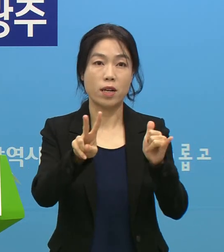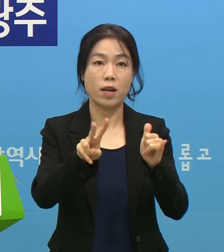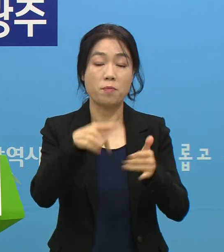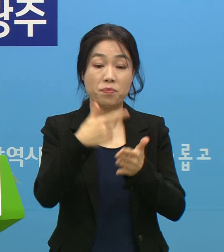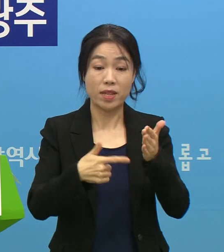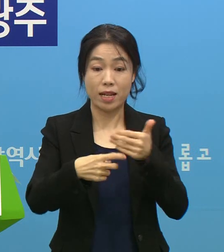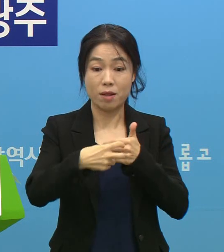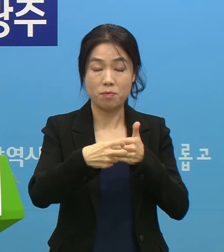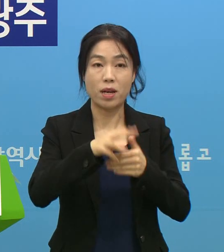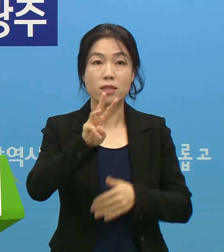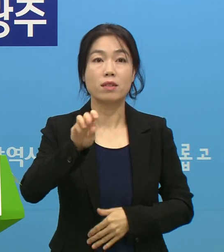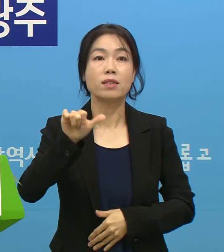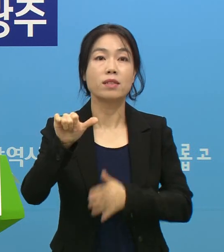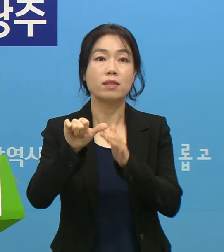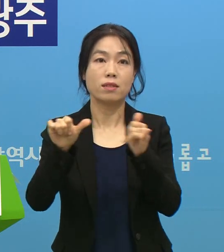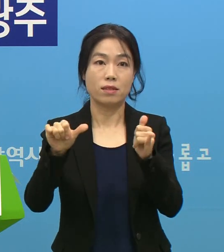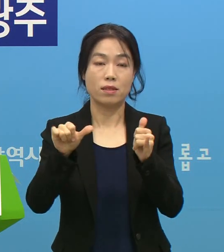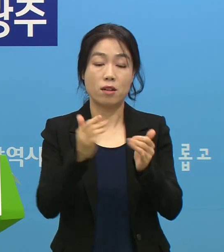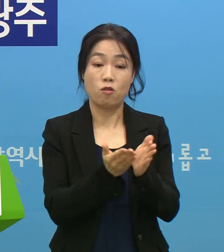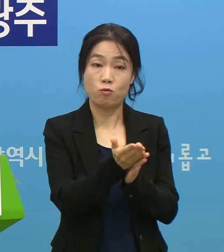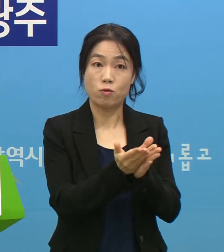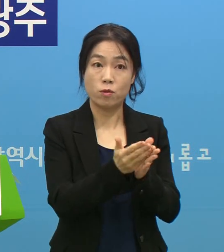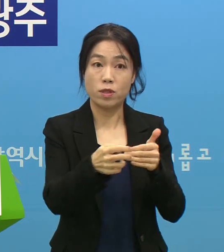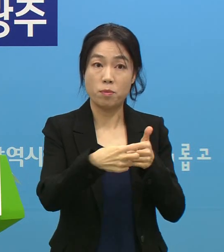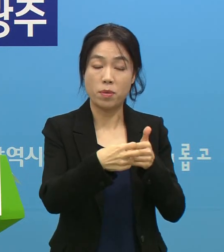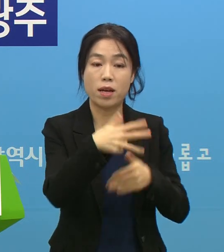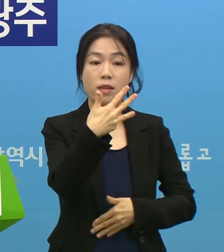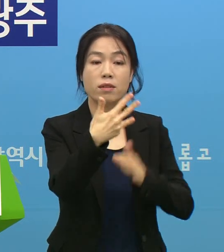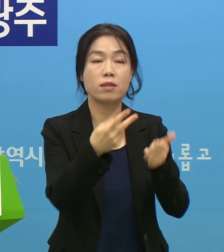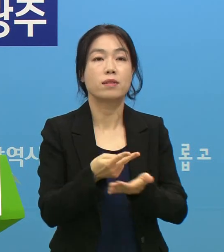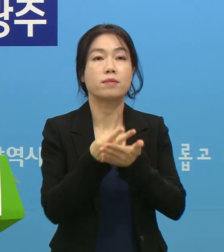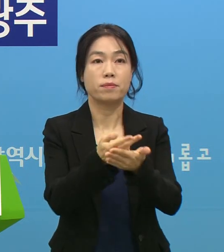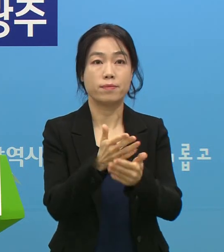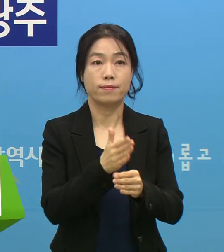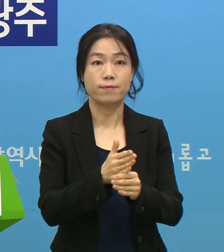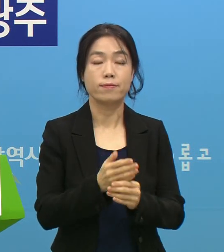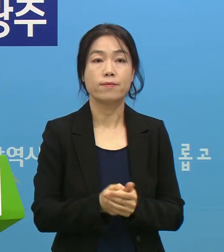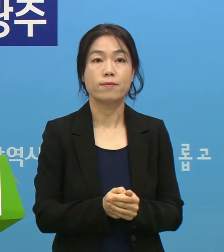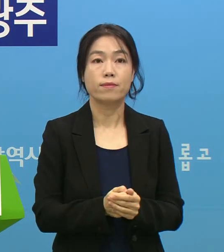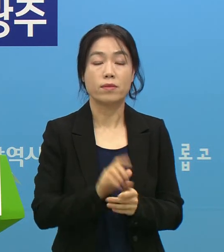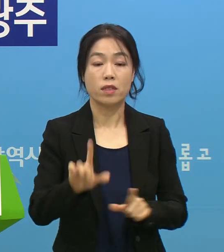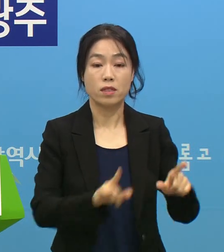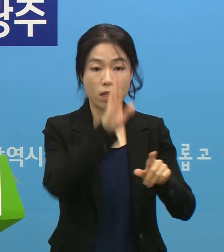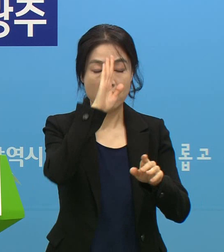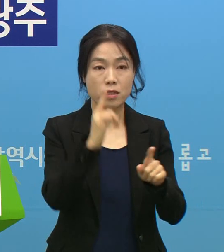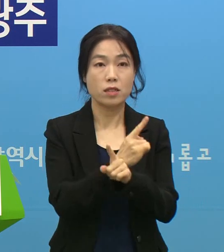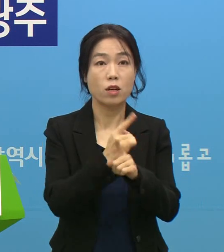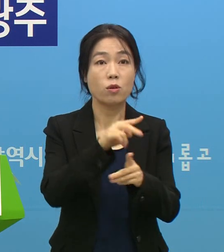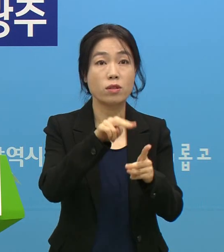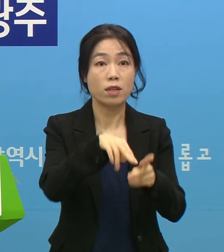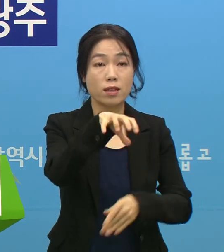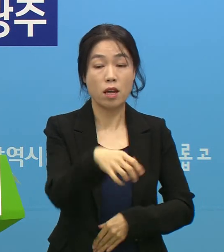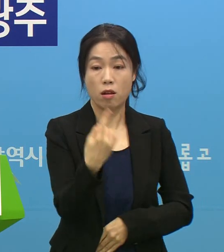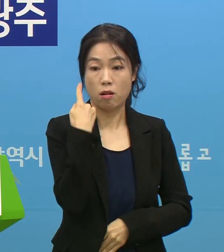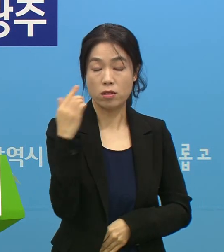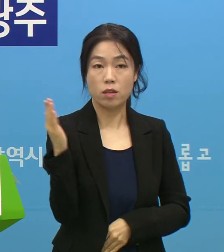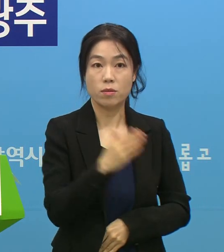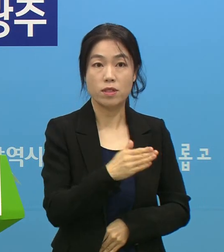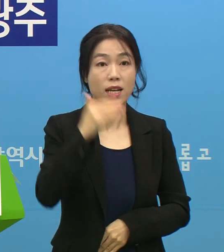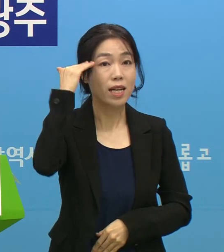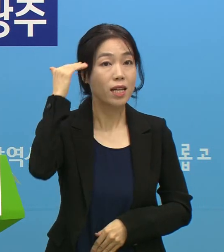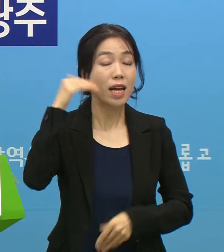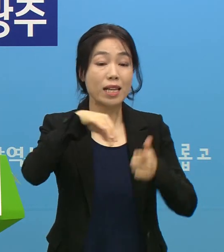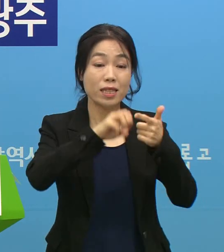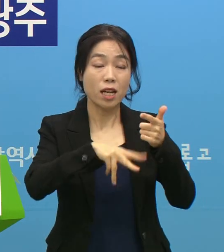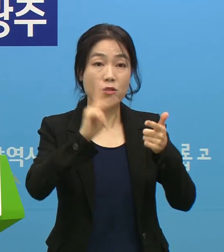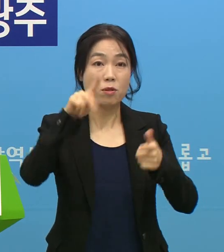강진의료원에는 35명, 군산의료원에 8명이 입원해 있습니다. 생활치료센터는 지금 어제부터 나주